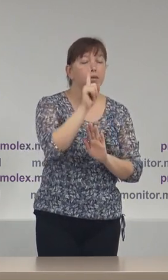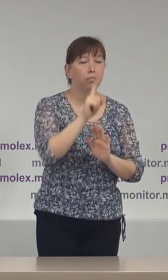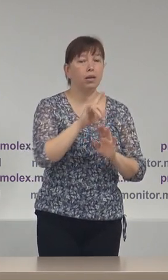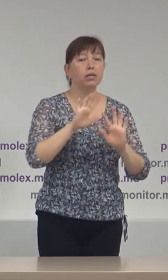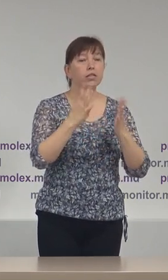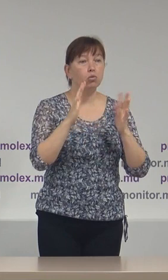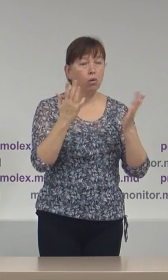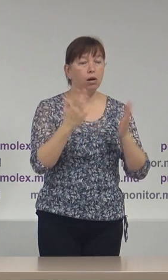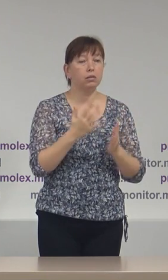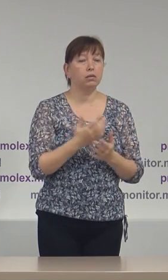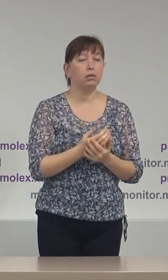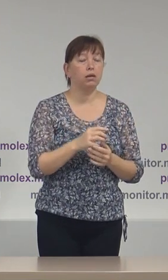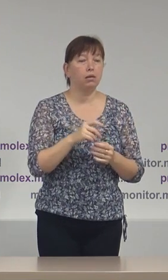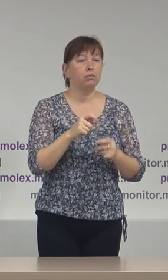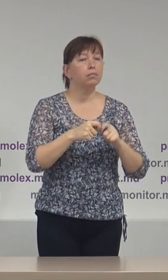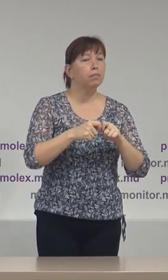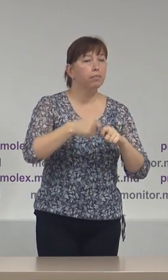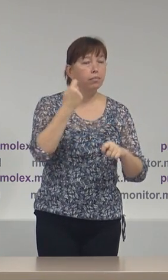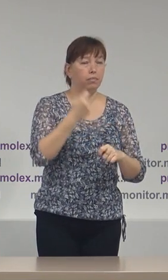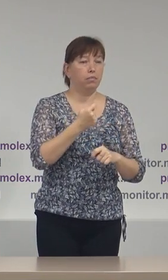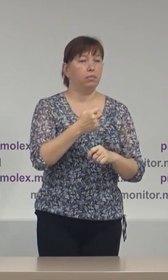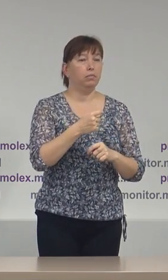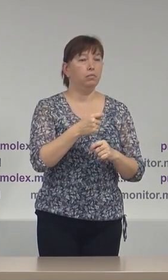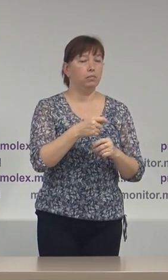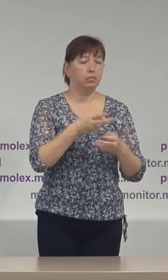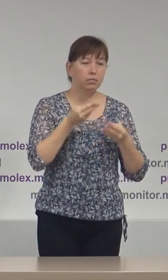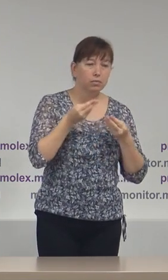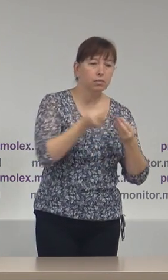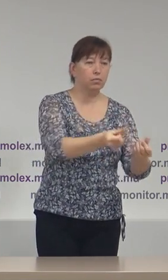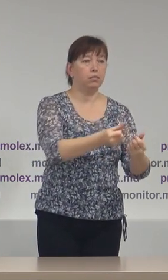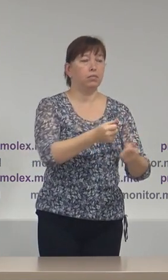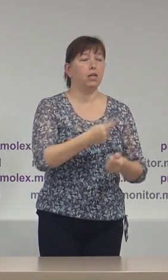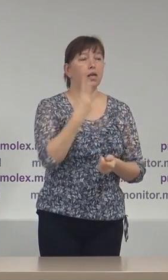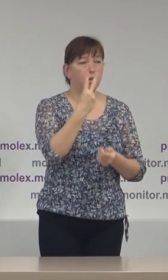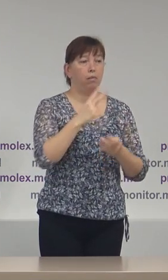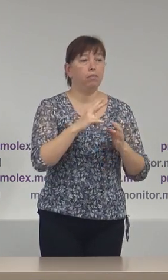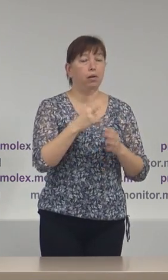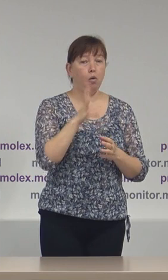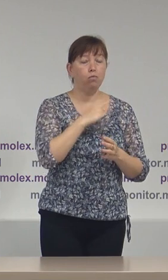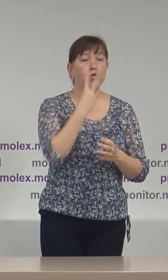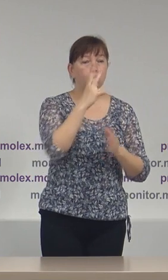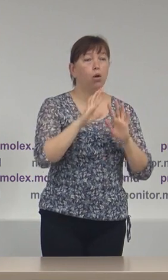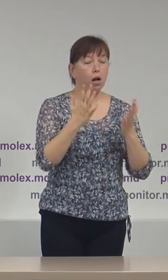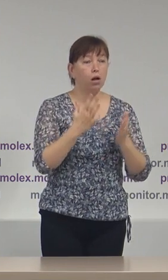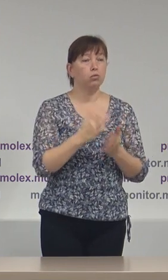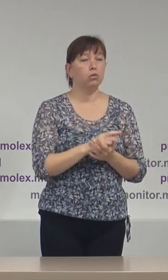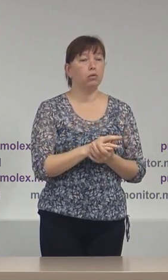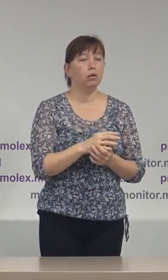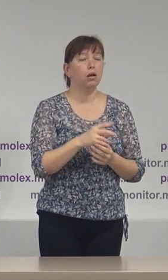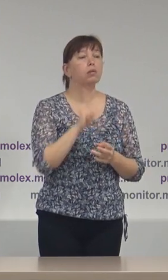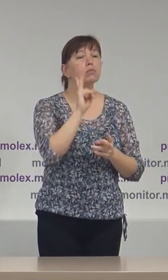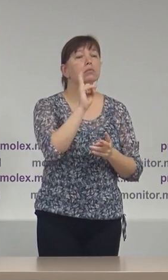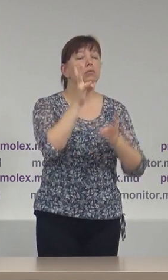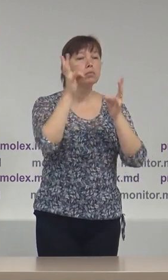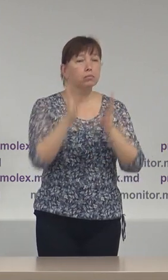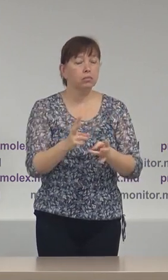sau violență fizică și psihică în campanie în ampele cazuri, două cazuri, victime